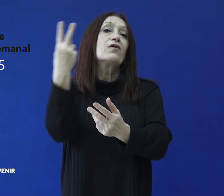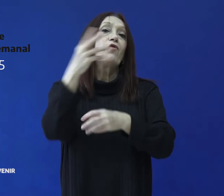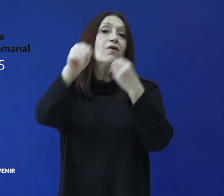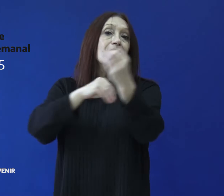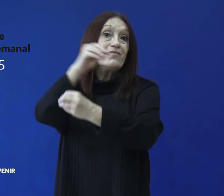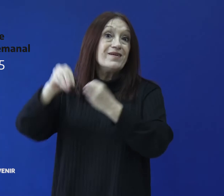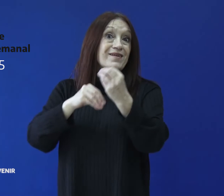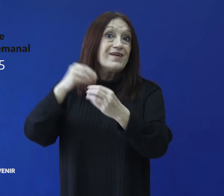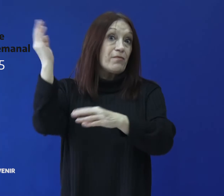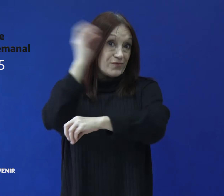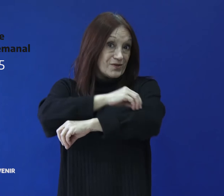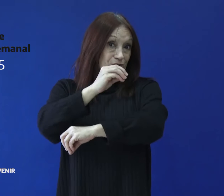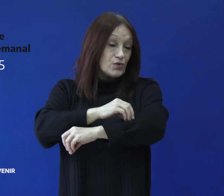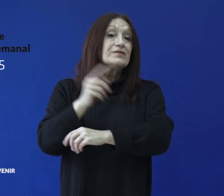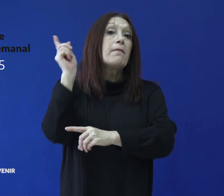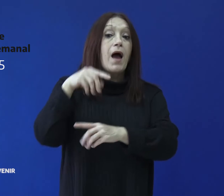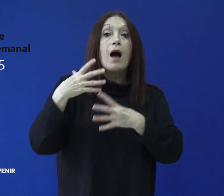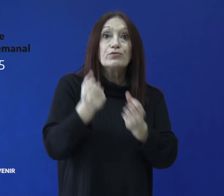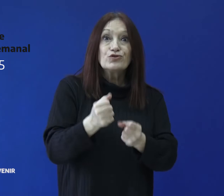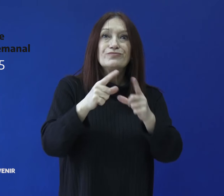Cooperativa de Trabajo Truncadense Limitada.